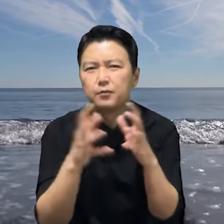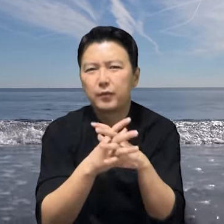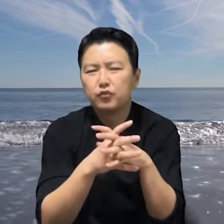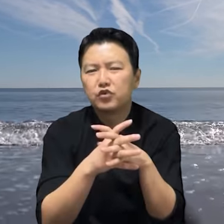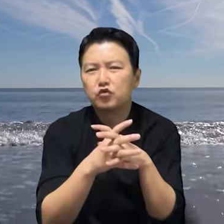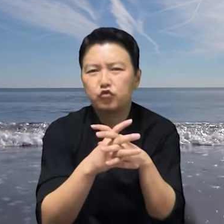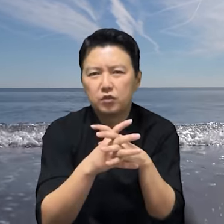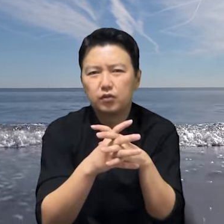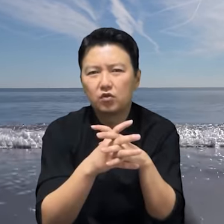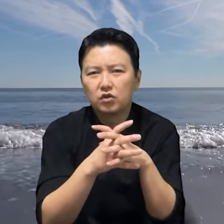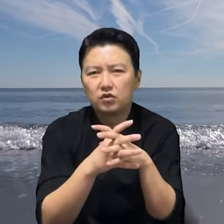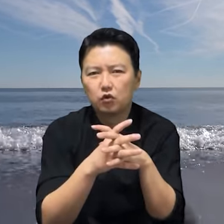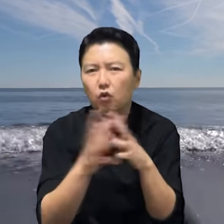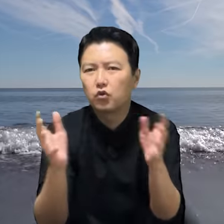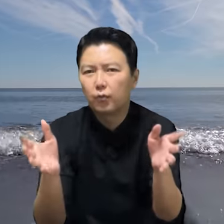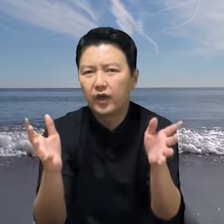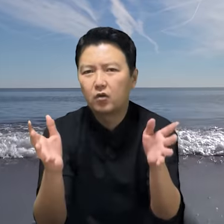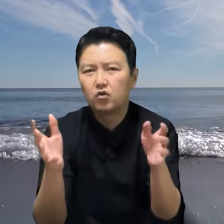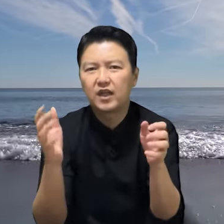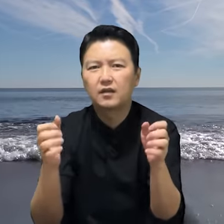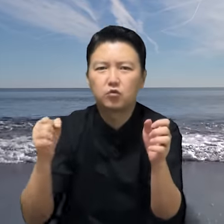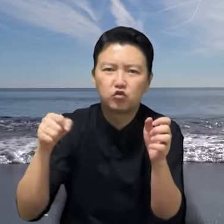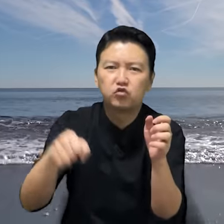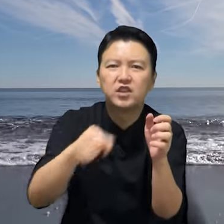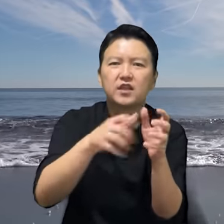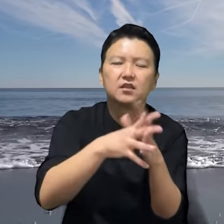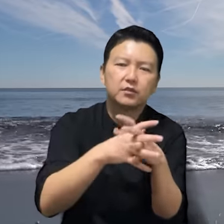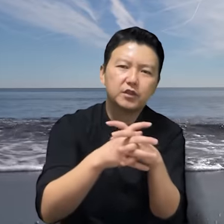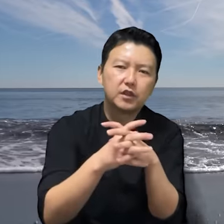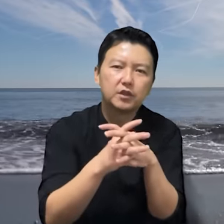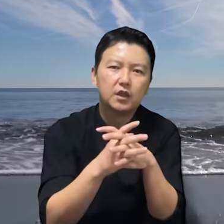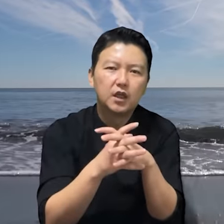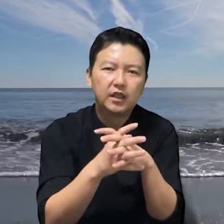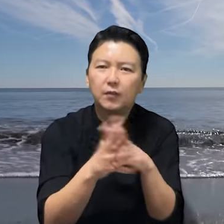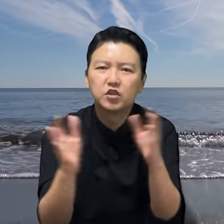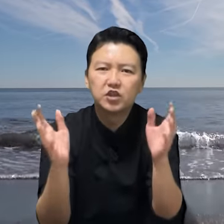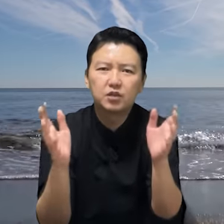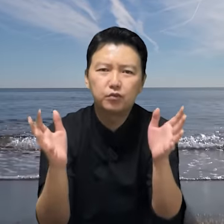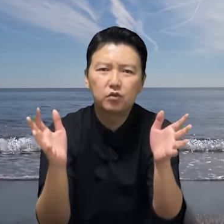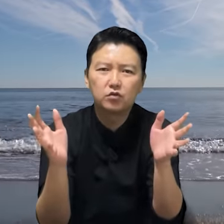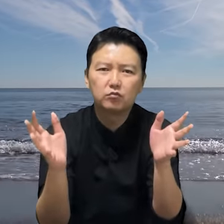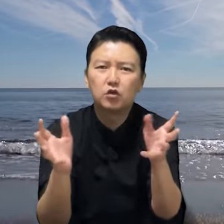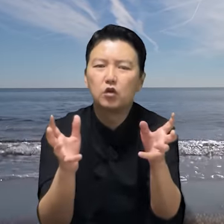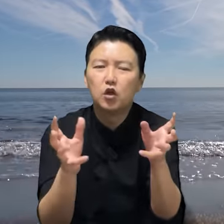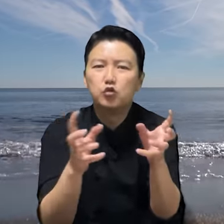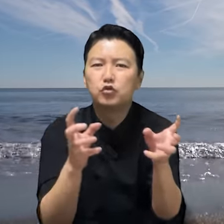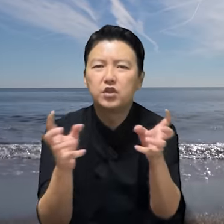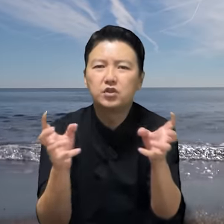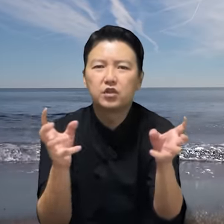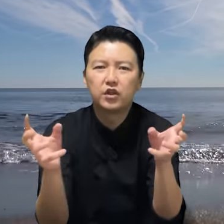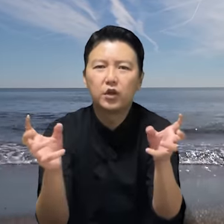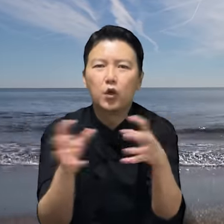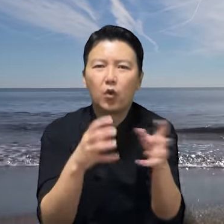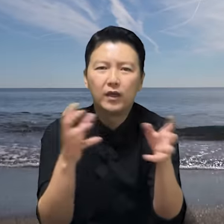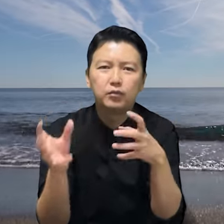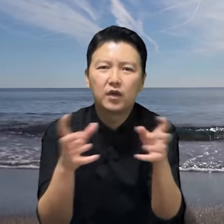100분의 90%는 돈도 빼앗고 사람도 죽이겠다는 겁니다. 나머지 10%는 루리니 전에 와이프가